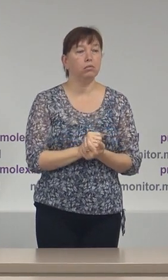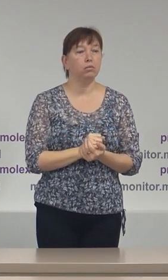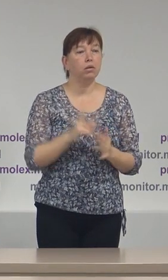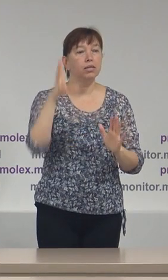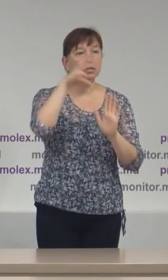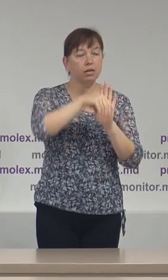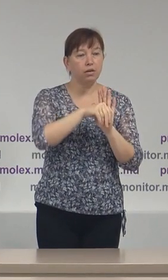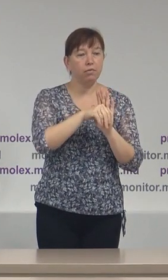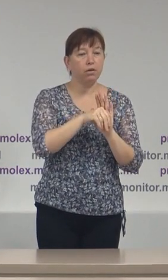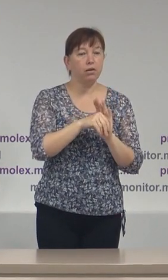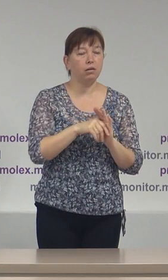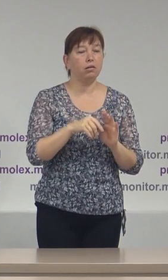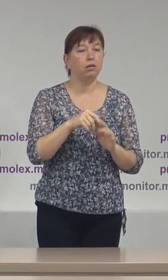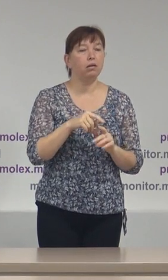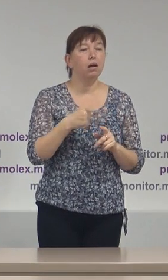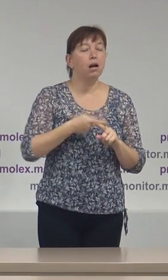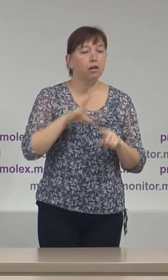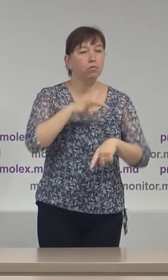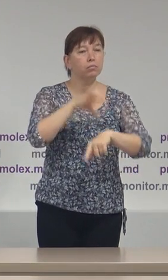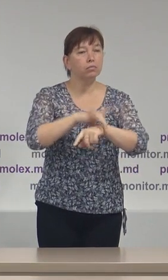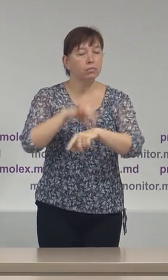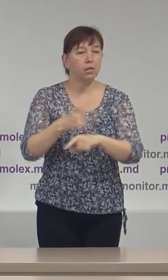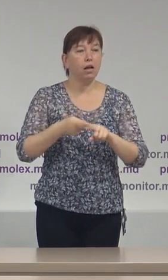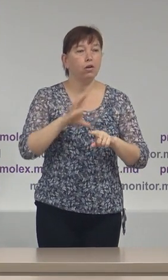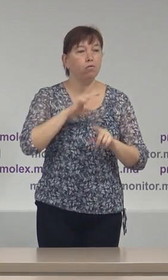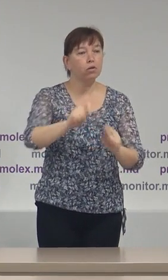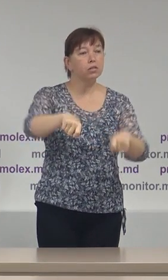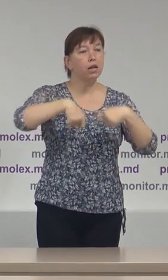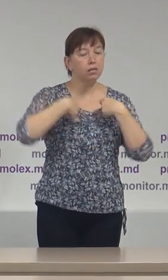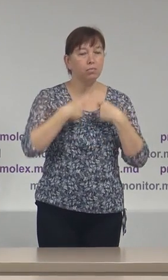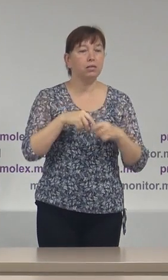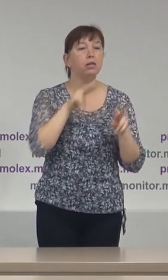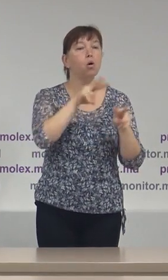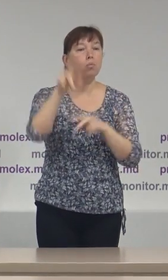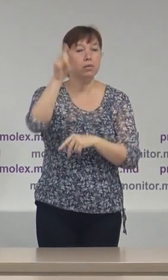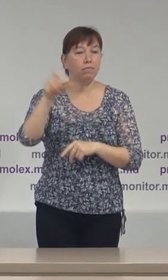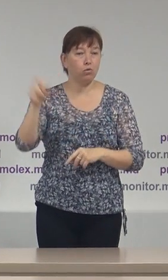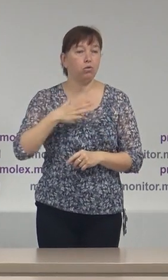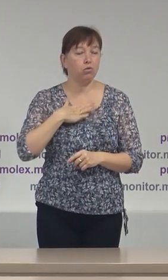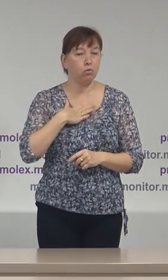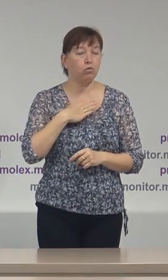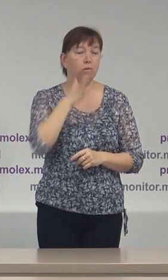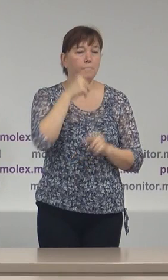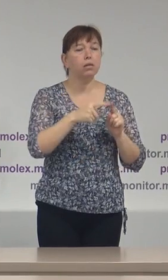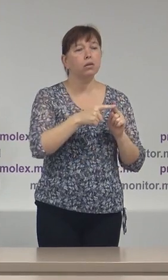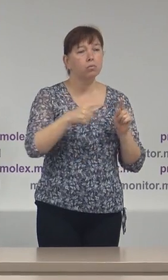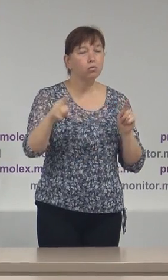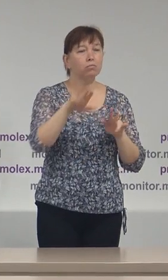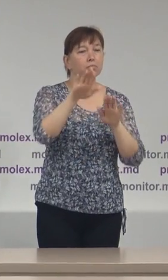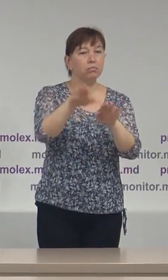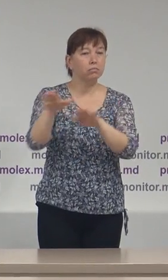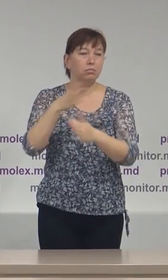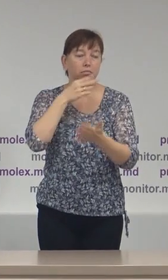acele constatări care au fost transmise de către observatorii noștri pe termen lung din teritoriu,